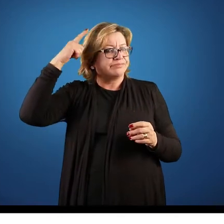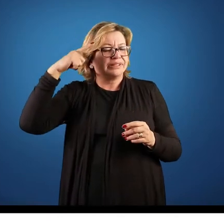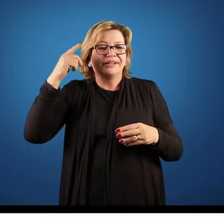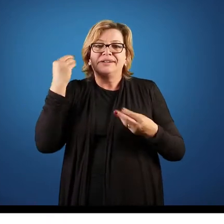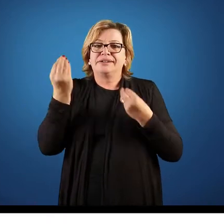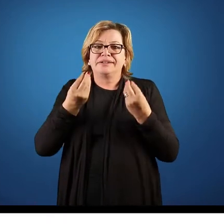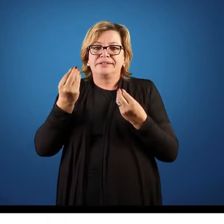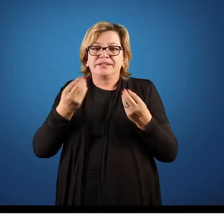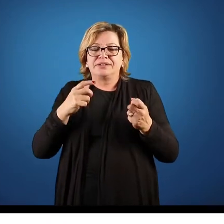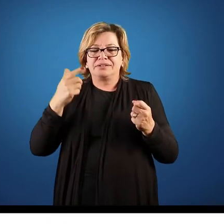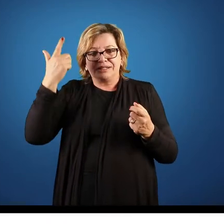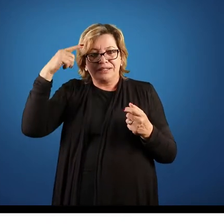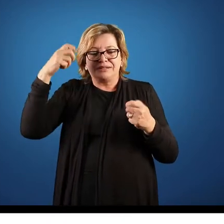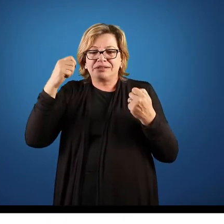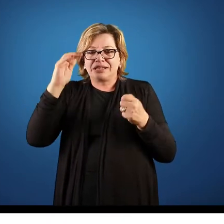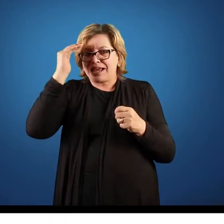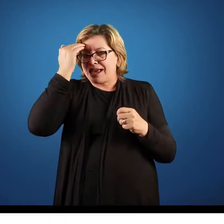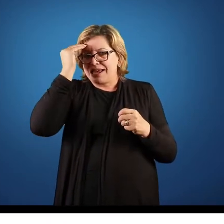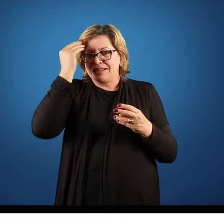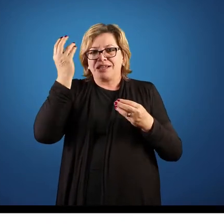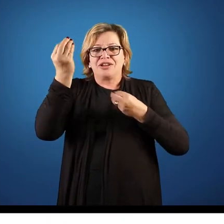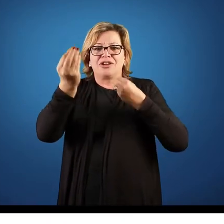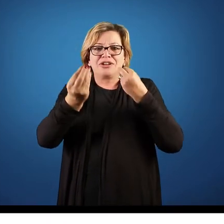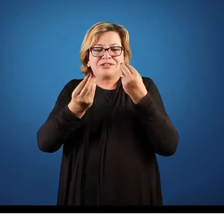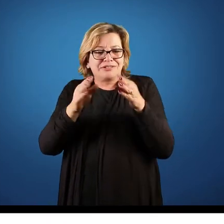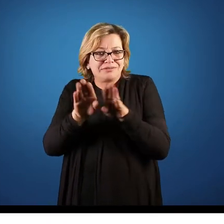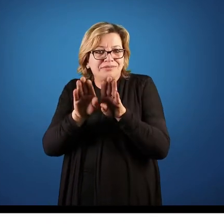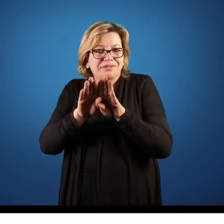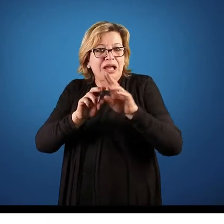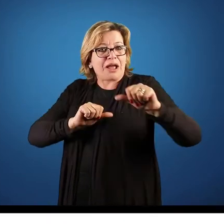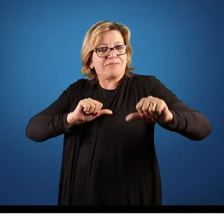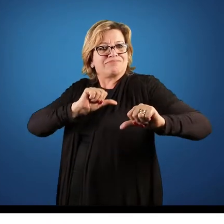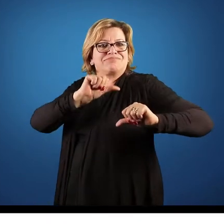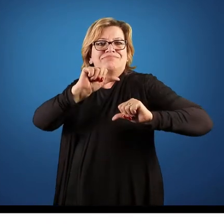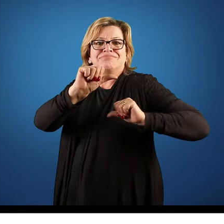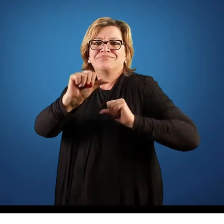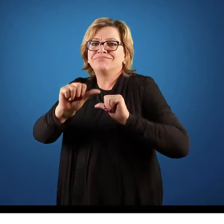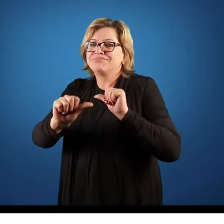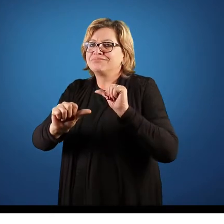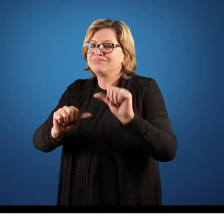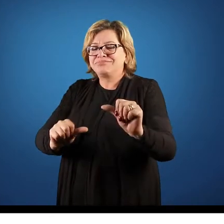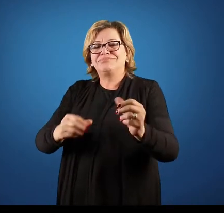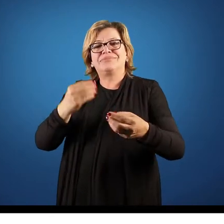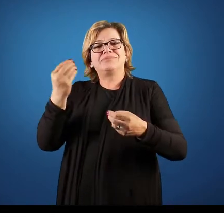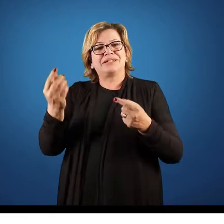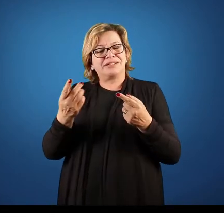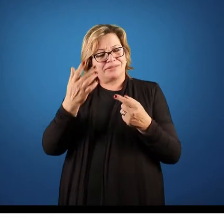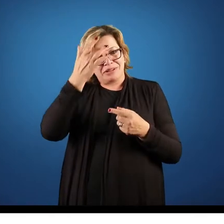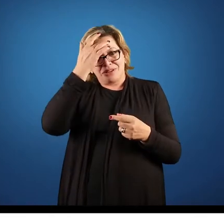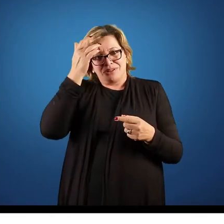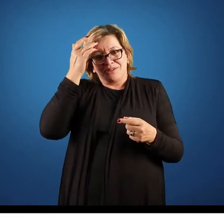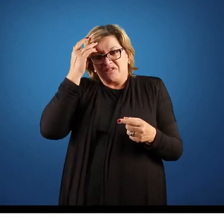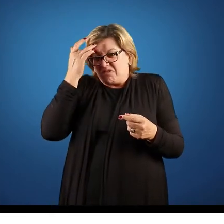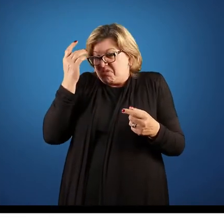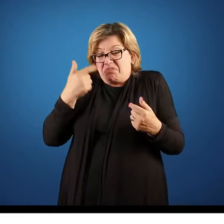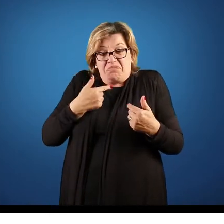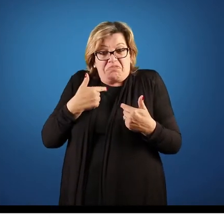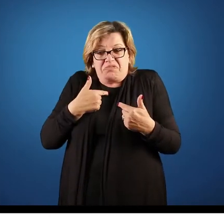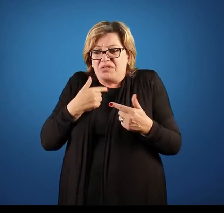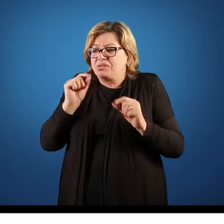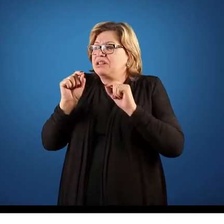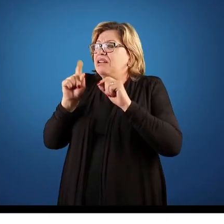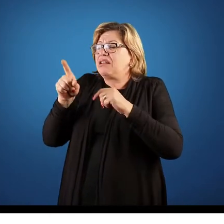ele possa entender esse traço de liderança e possa mudar essa sua perspectiva para que justamente as pessoas não tenham nada a ver com os nossos problemas